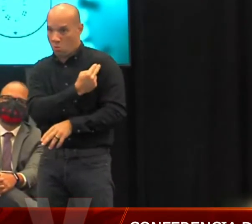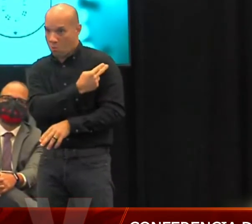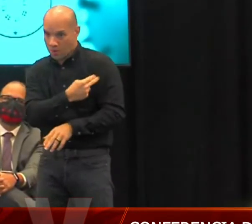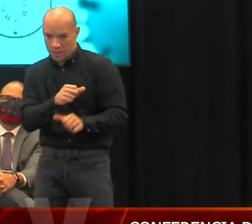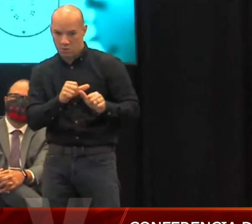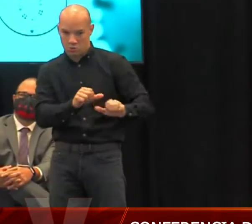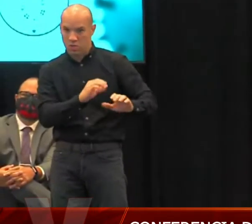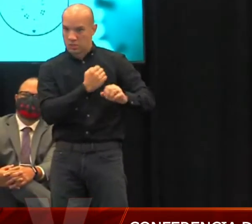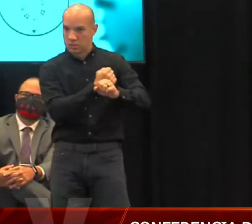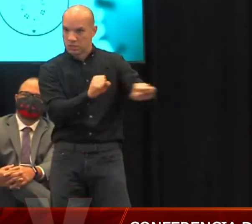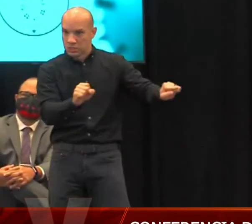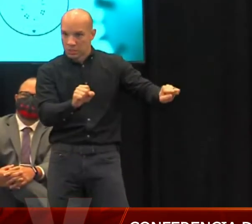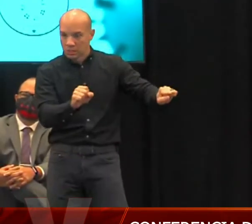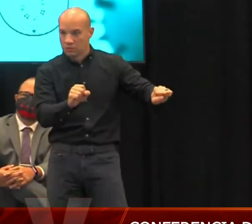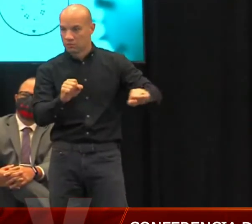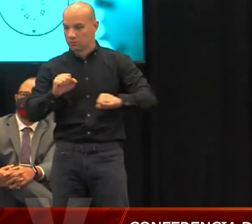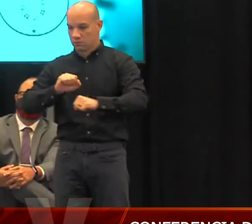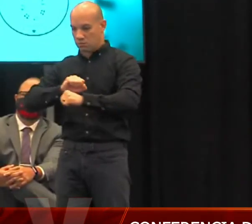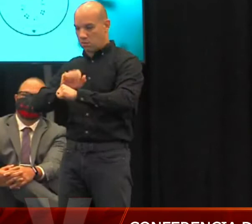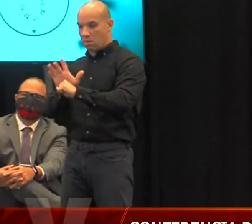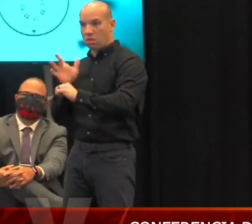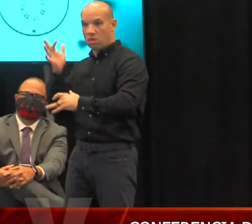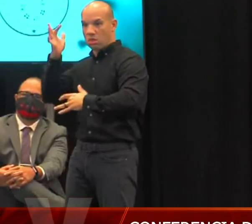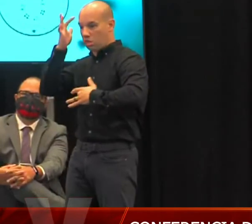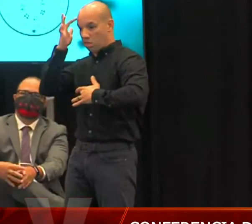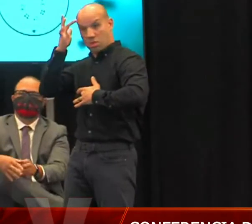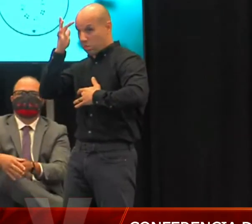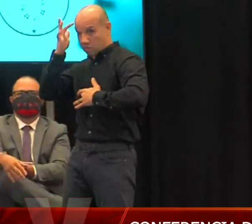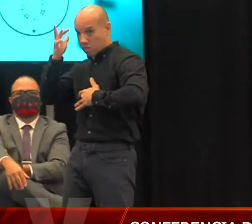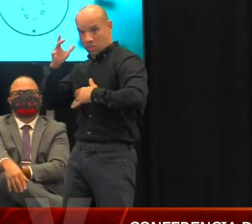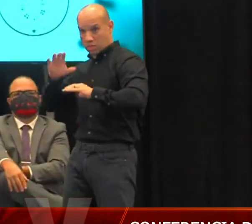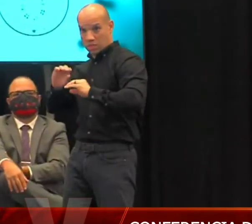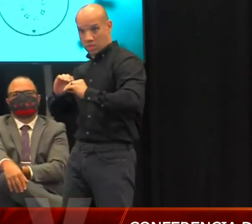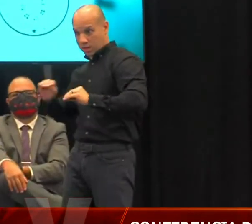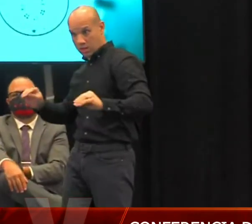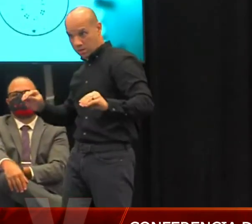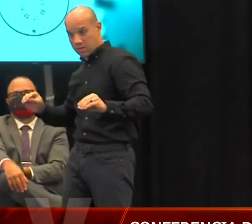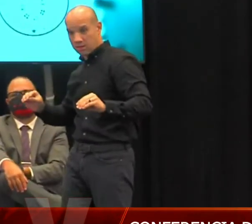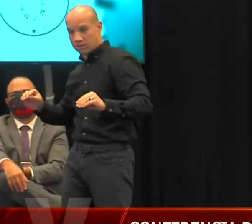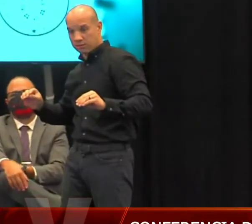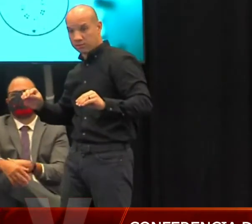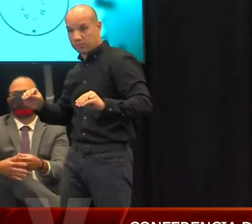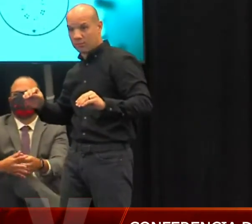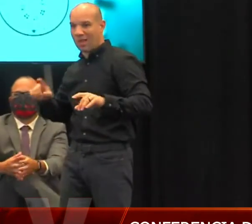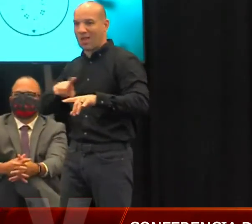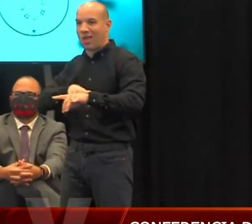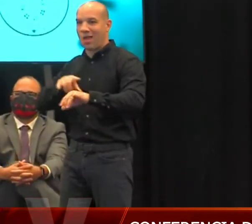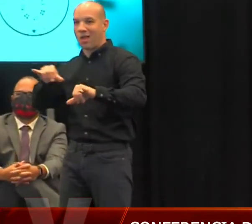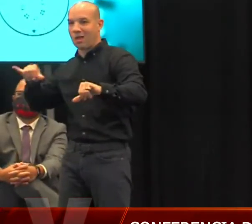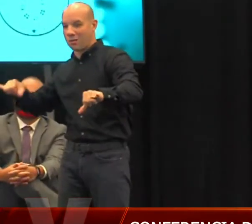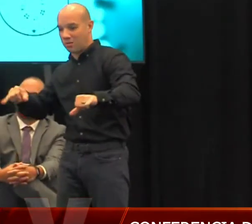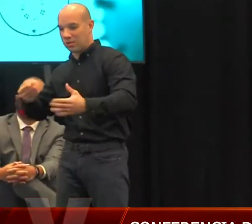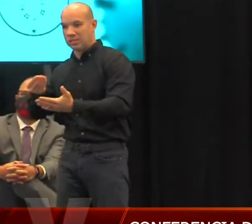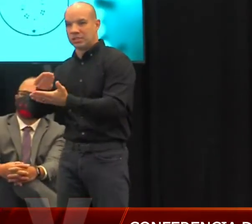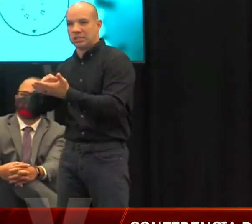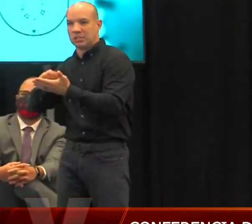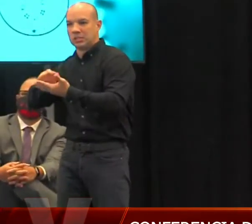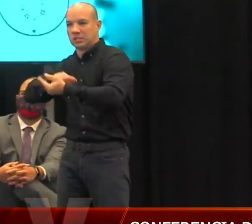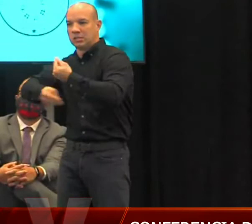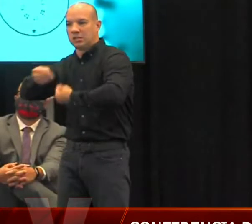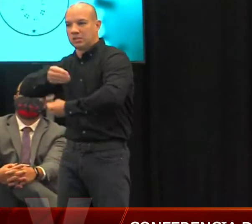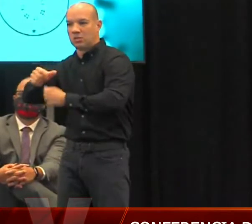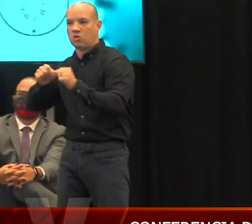entre garantizar que el virus y la propagación del virus estuviera contenida y poder mantener un balance económico que